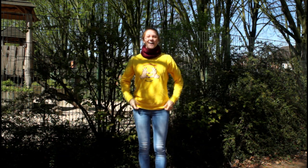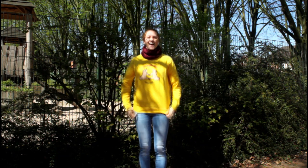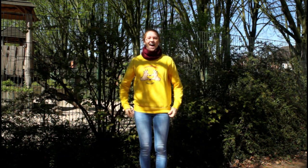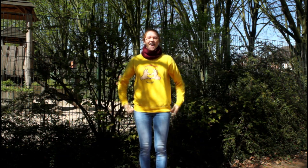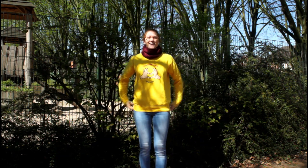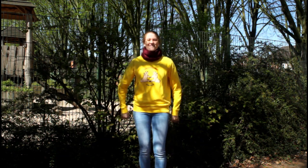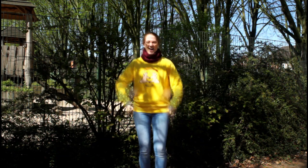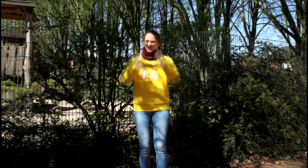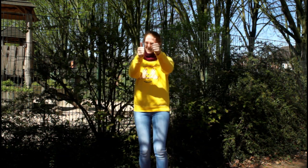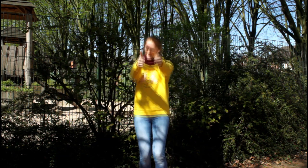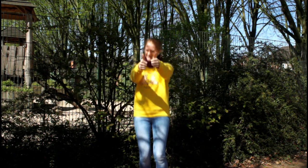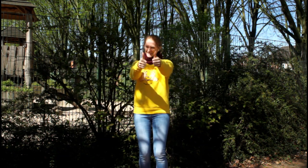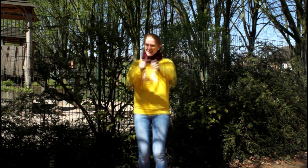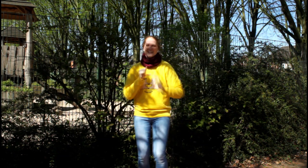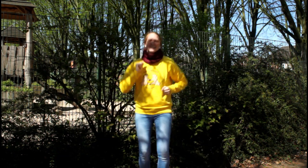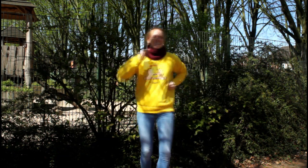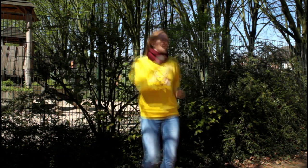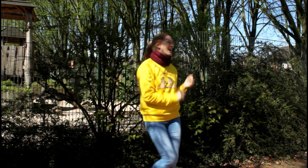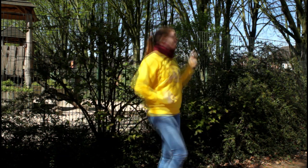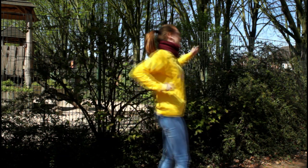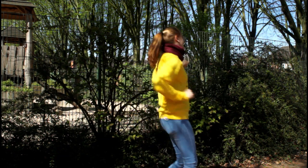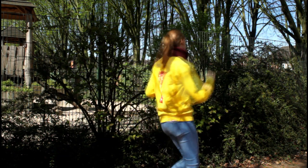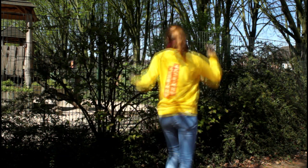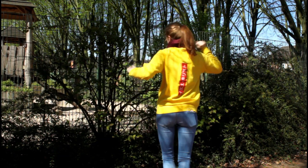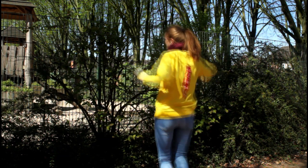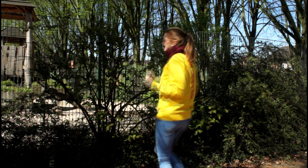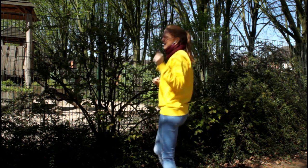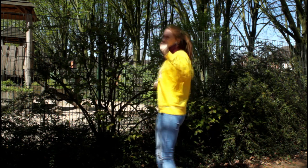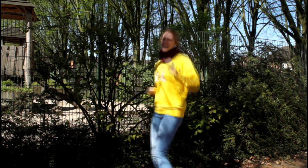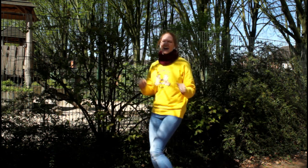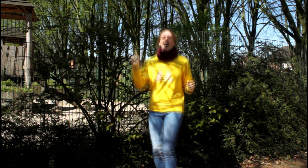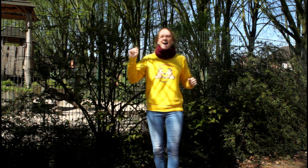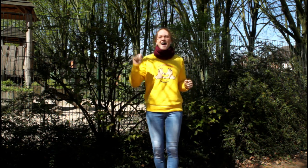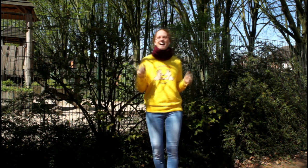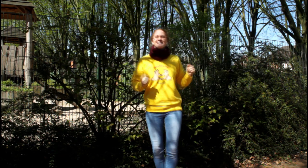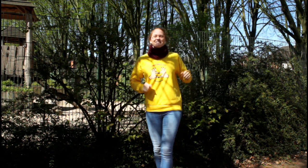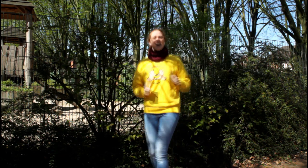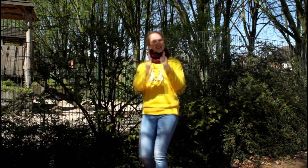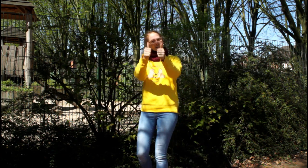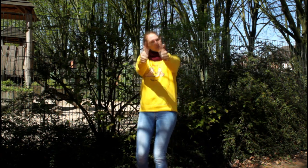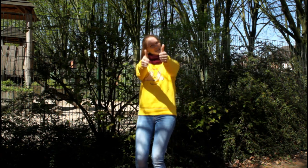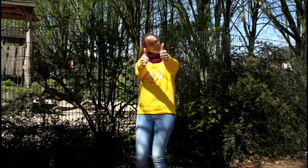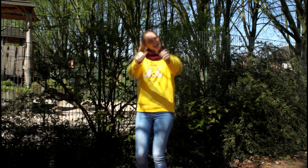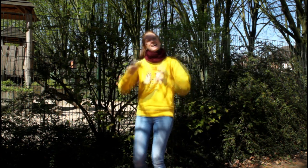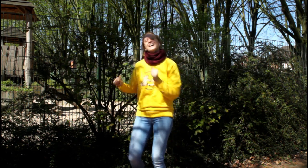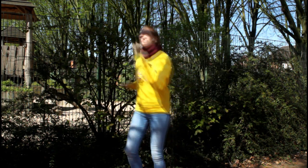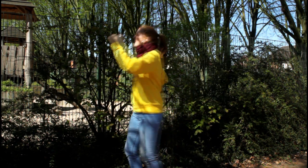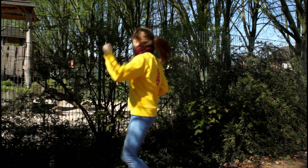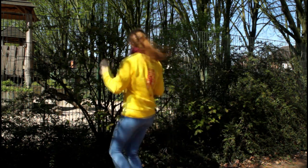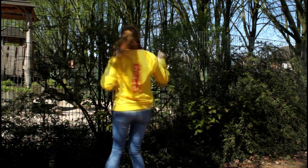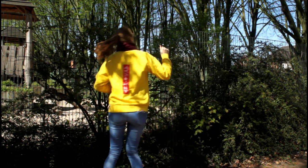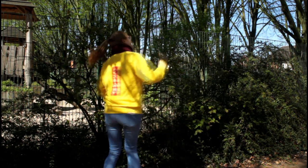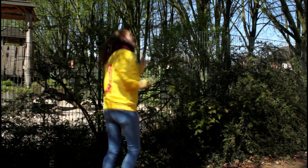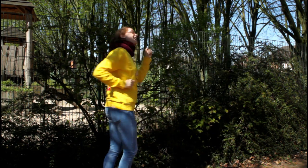Einfach spitze, komm, uns tanzen. Einfach spitze, uns